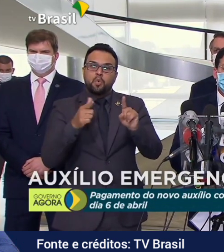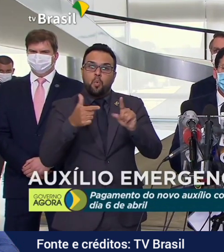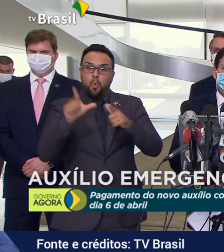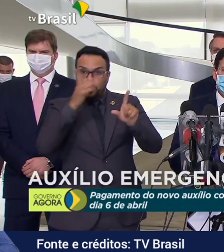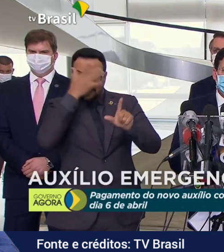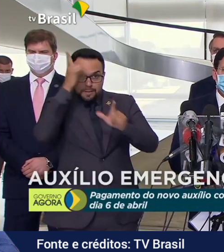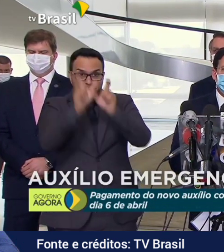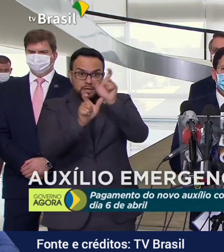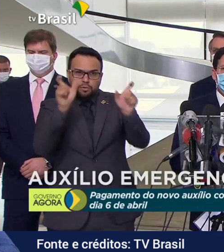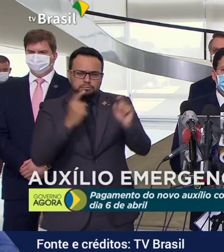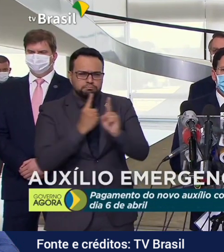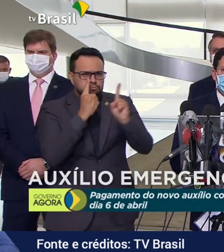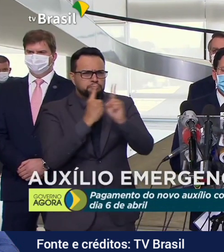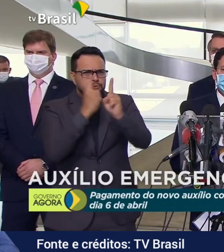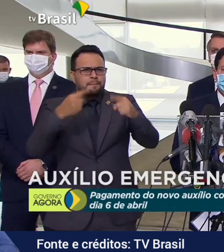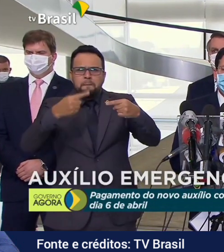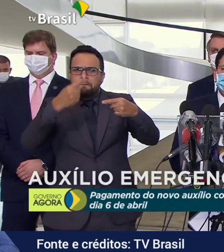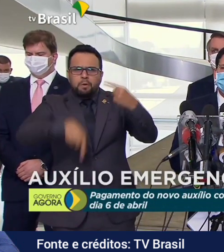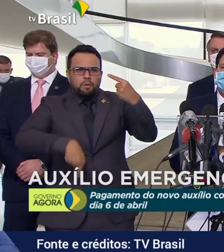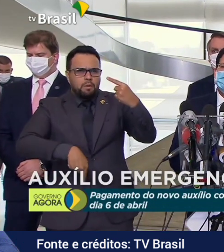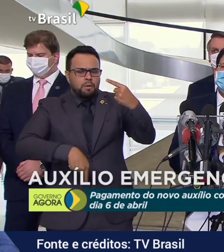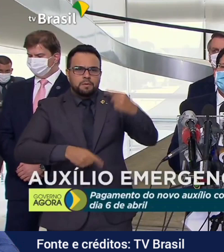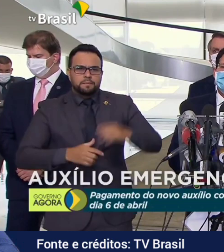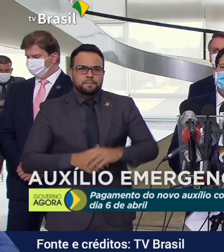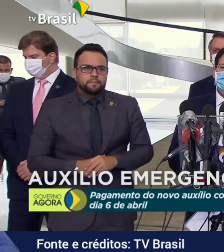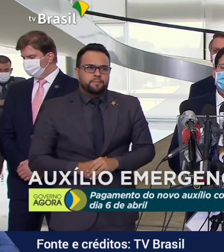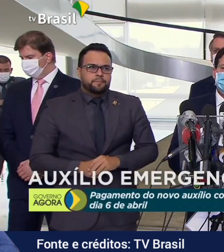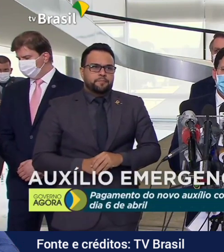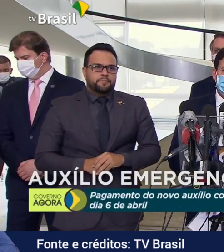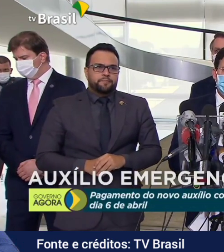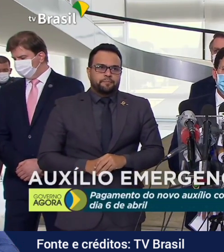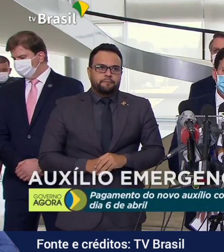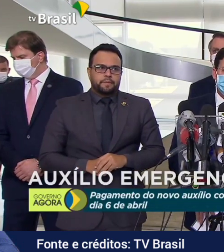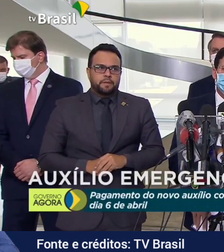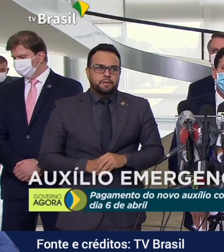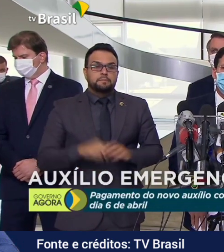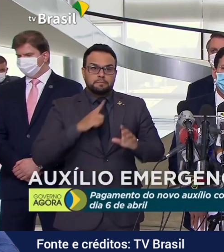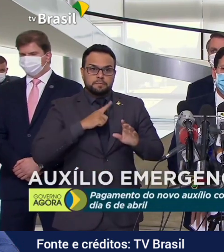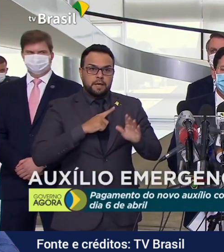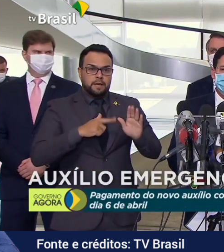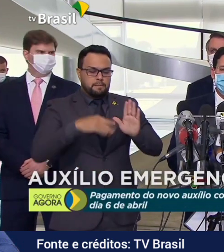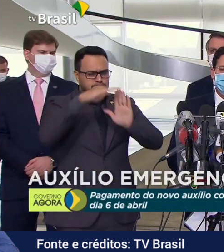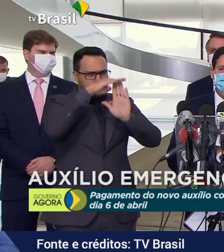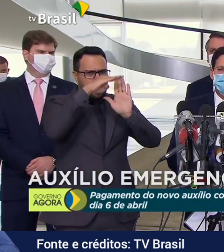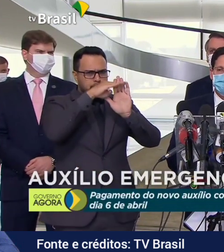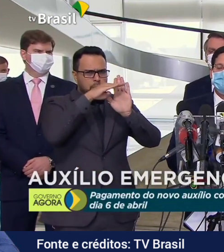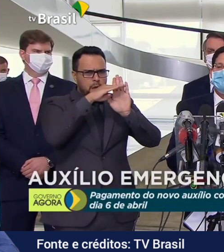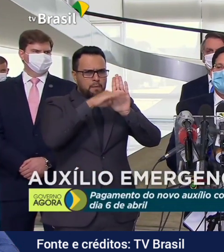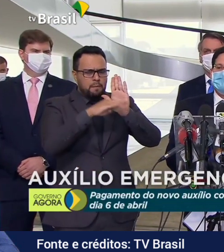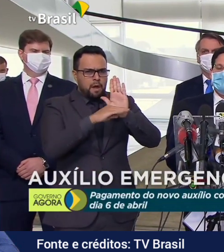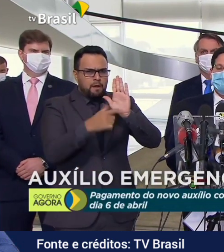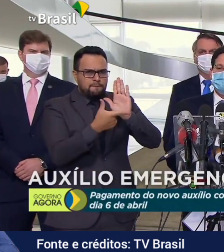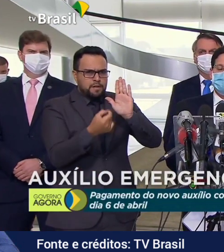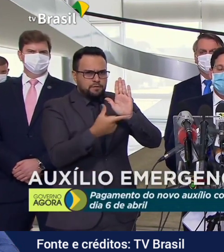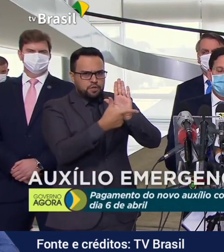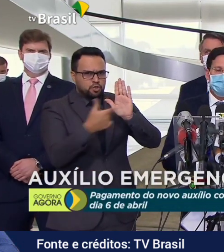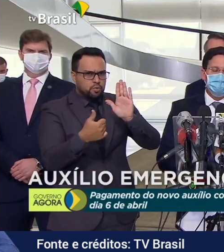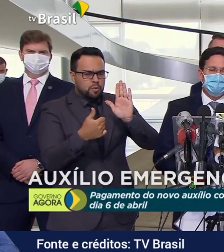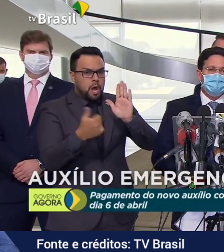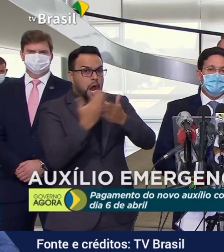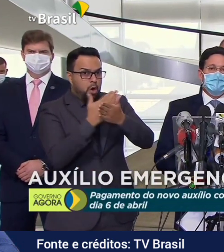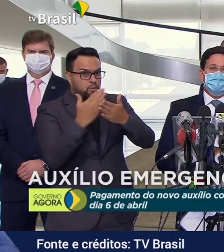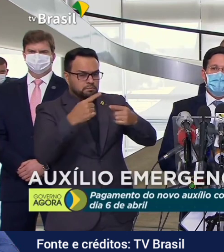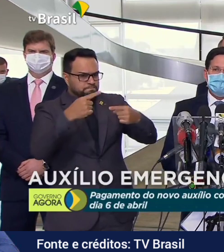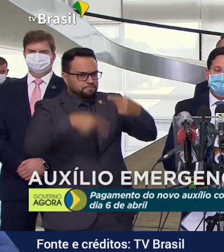a alguns itens que não fazem com que eles integrem a lista do auxílio 2021. Mas, sem